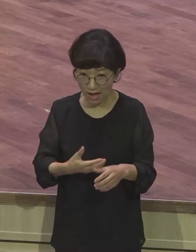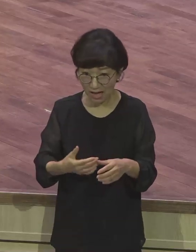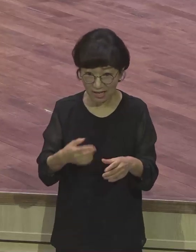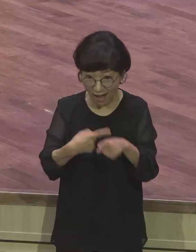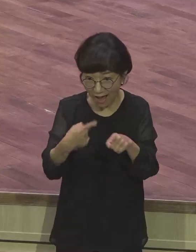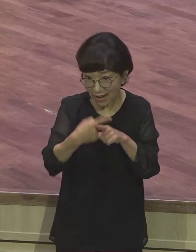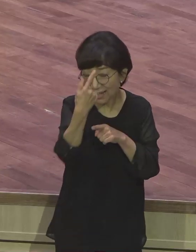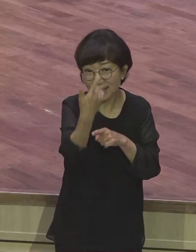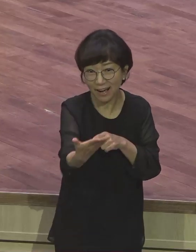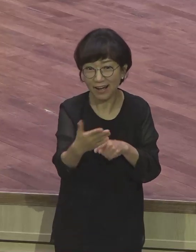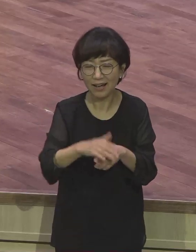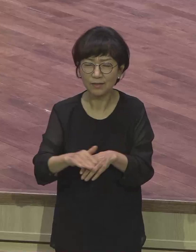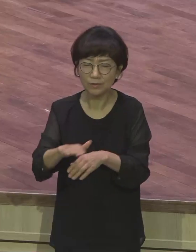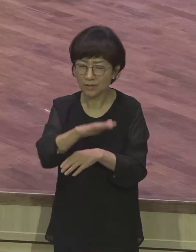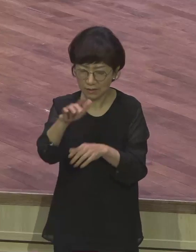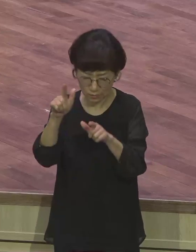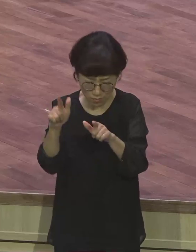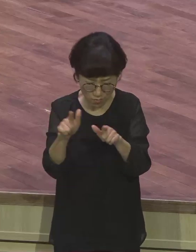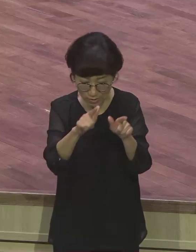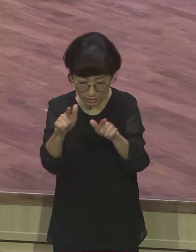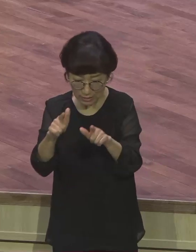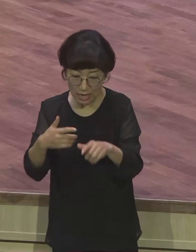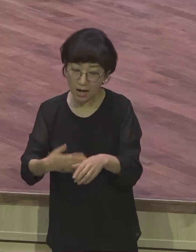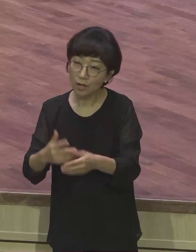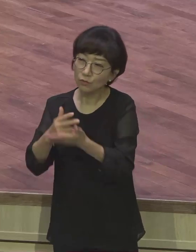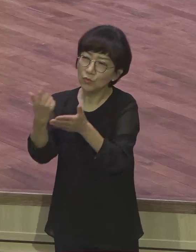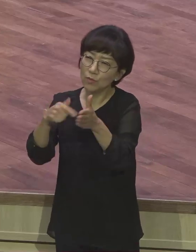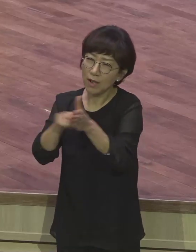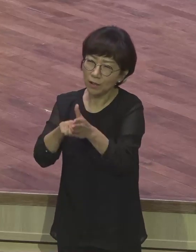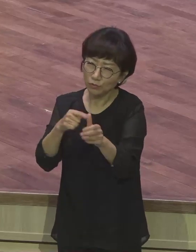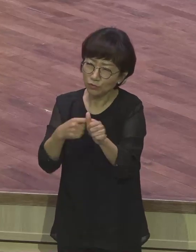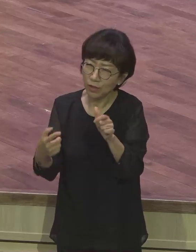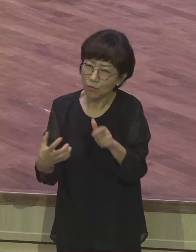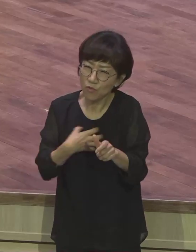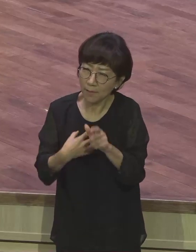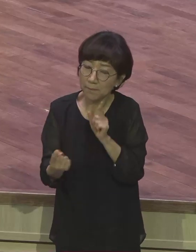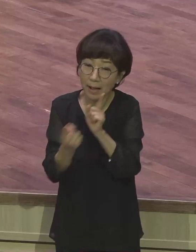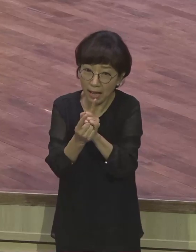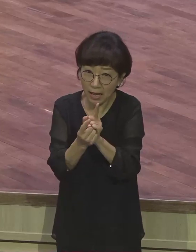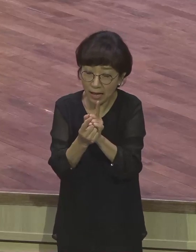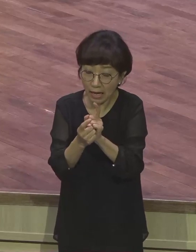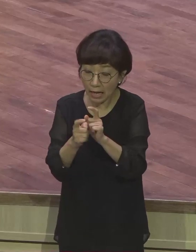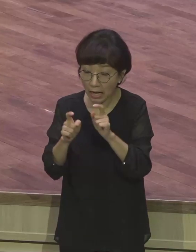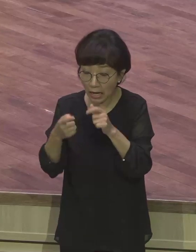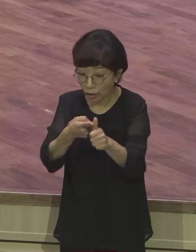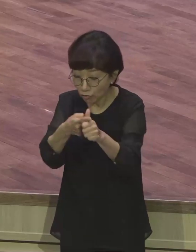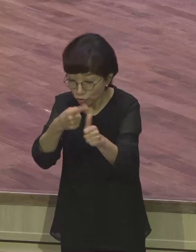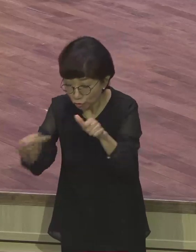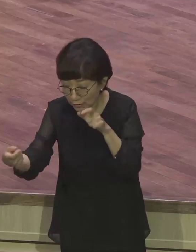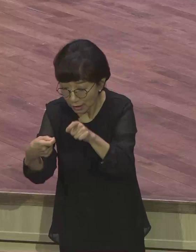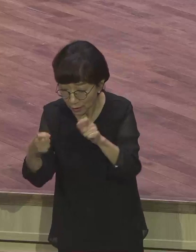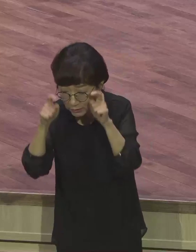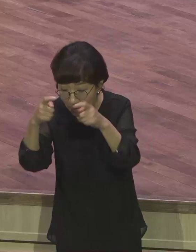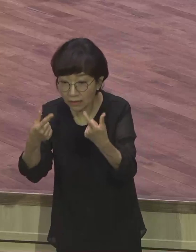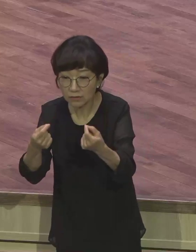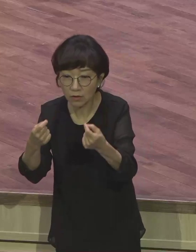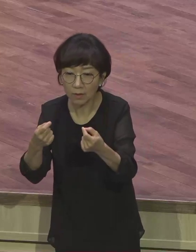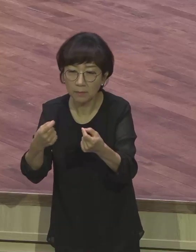줄여여 죽임을 당하게 되며 도살당할 양같이 역임을 받았나이다 한과 같으니라 그러나 이 모든 일에 우리를